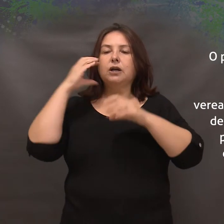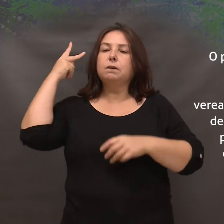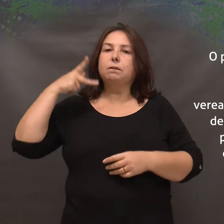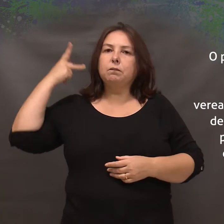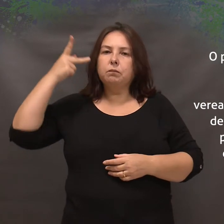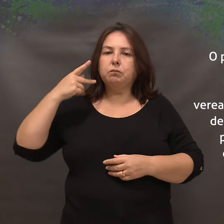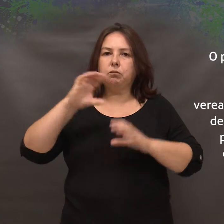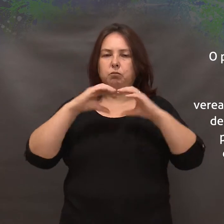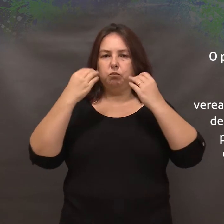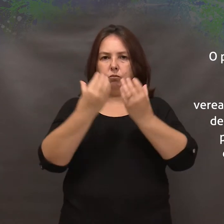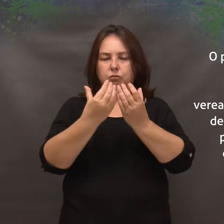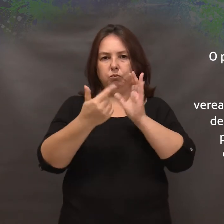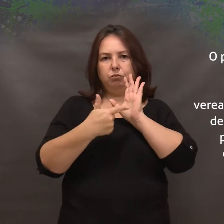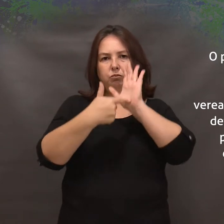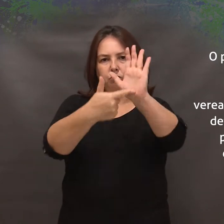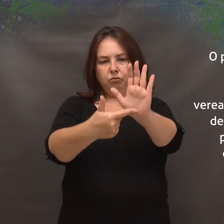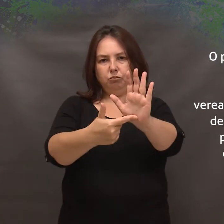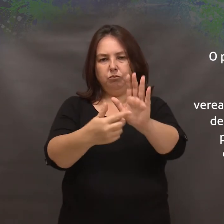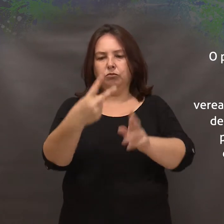apresentado em 20 de abril de 2004